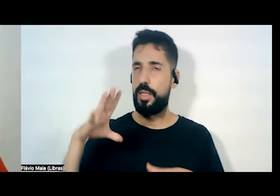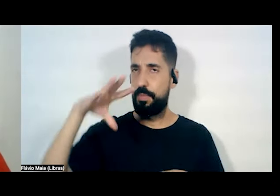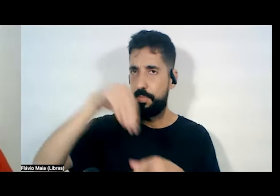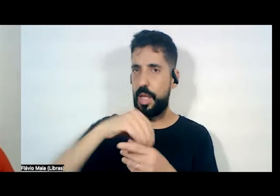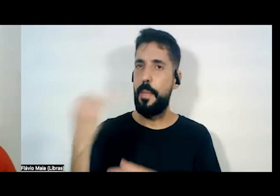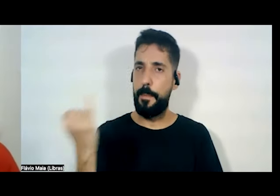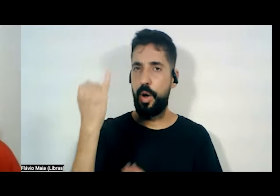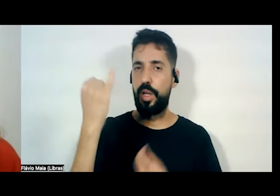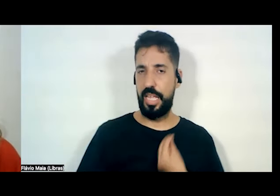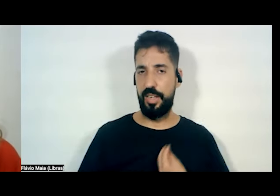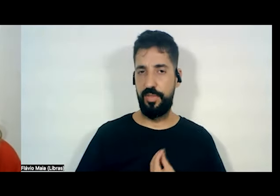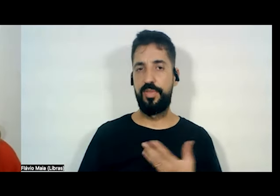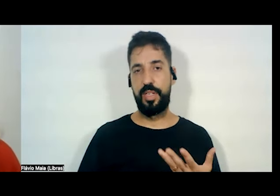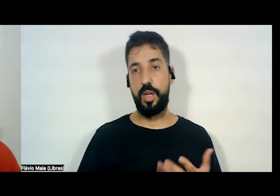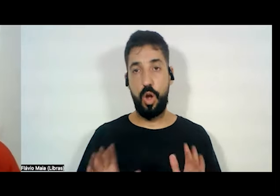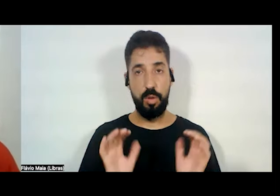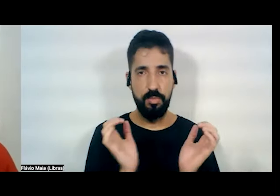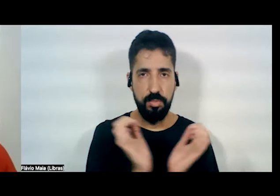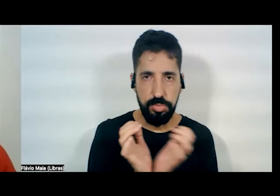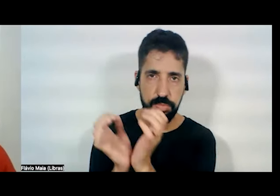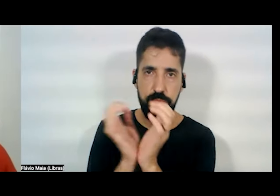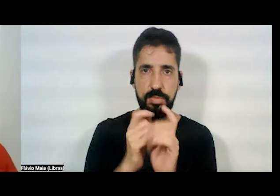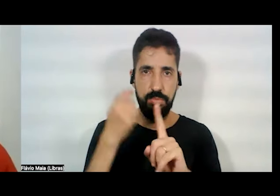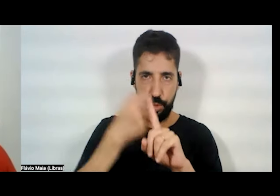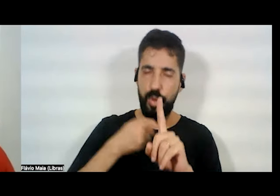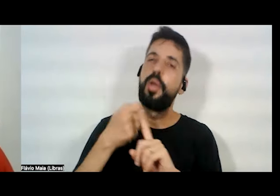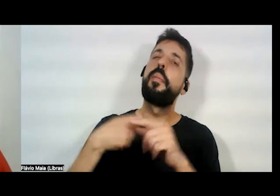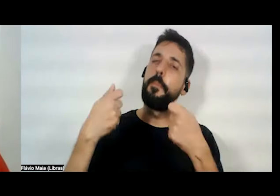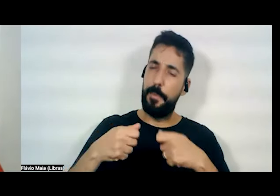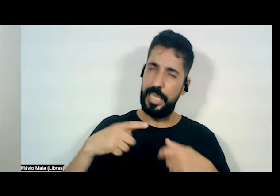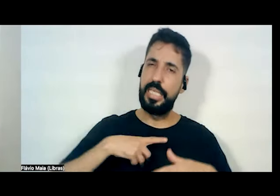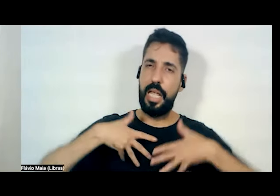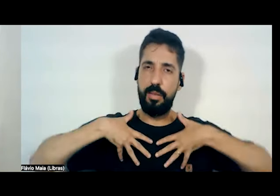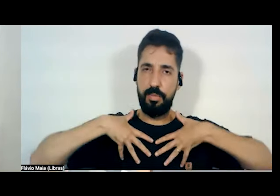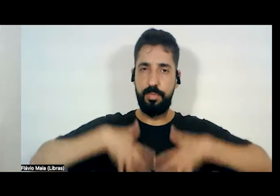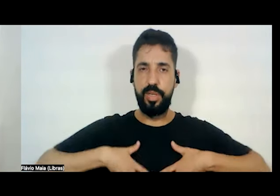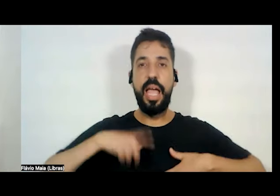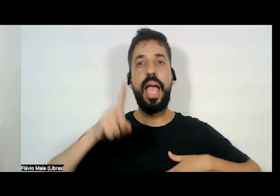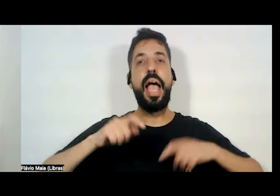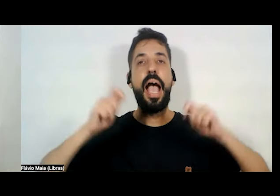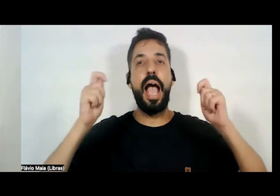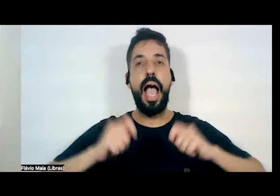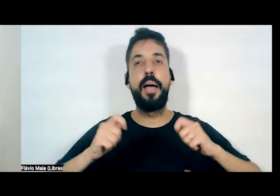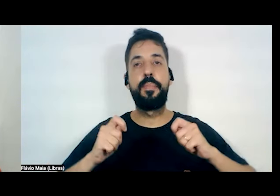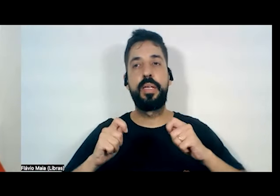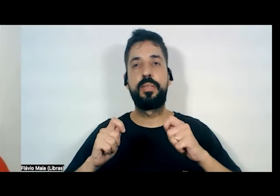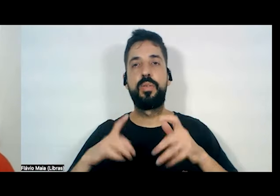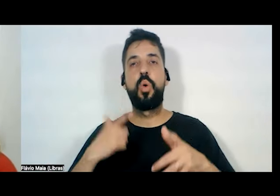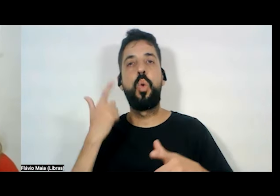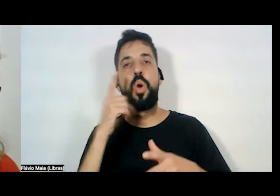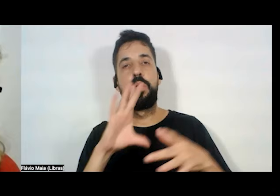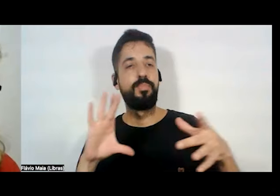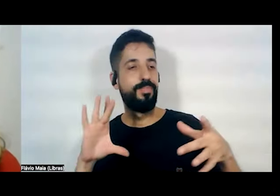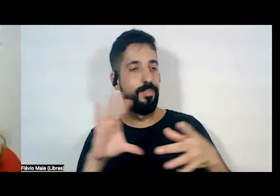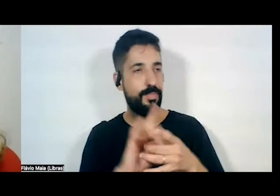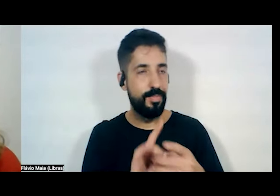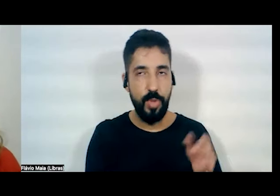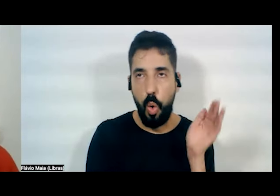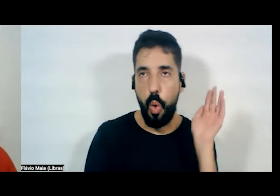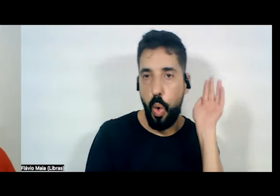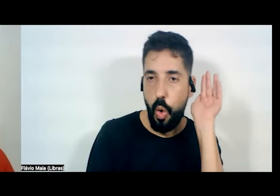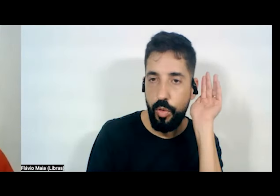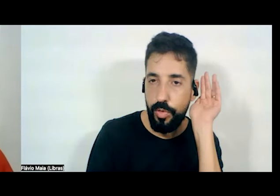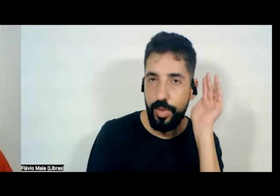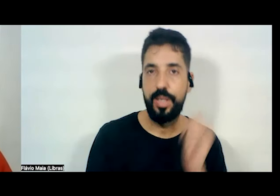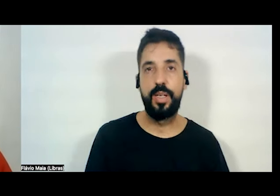dirigentes, nossos companheiros, nossos militantes, têm que carregar, que é a capacidade de agregar, de ouvir. As mulheres